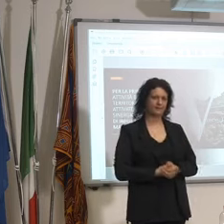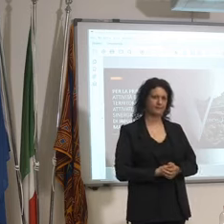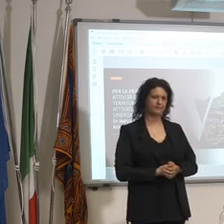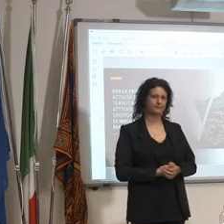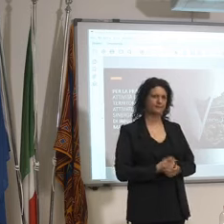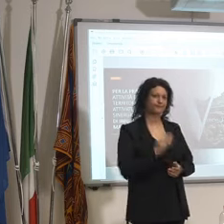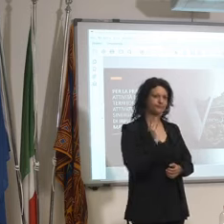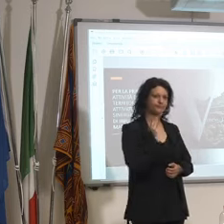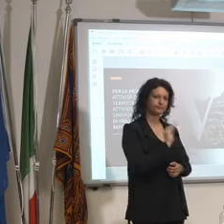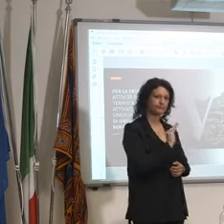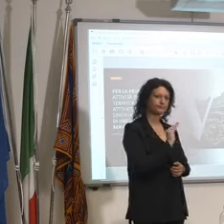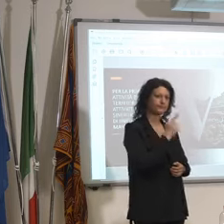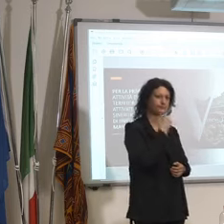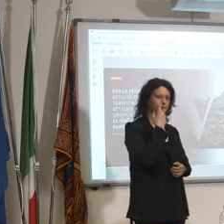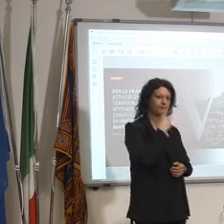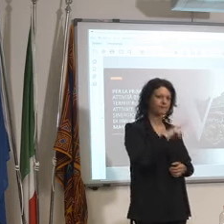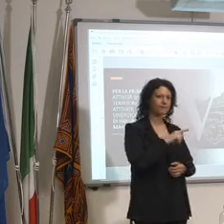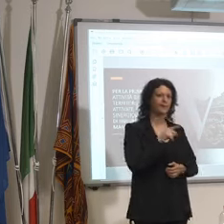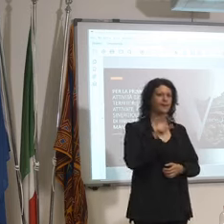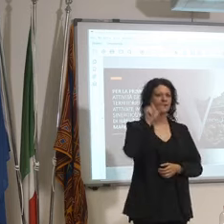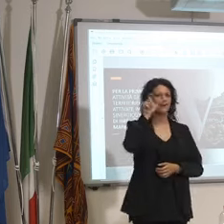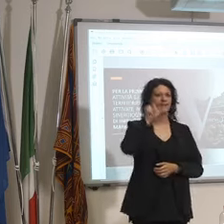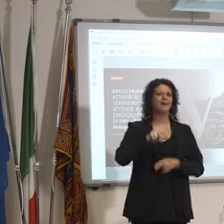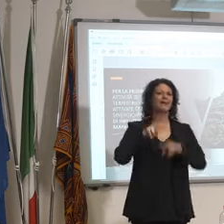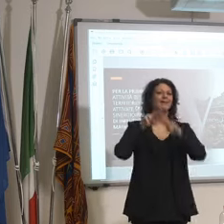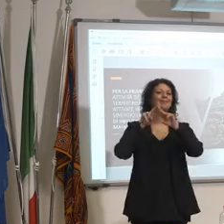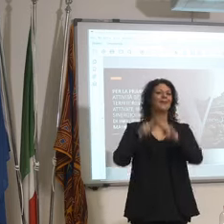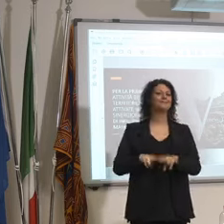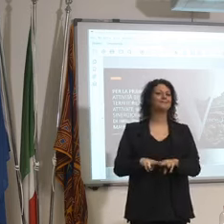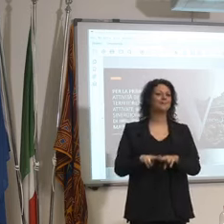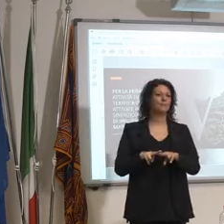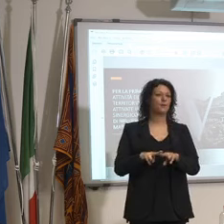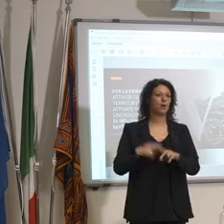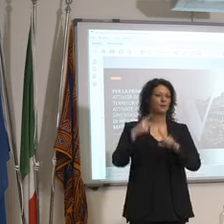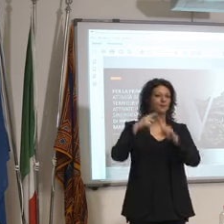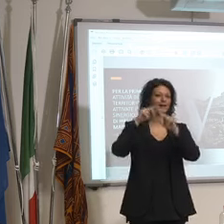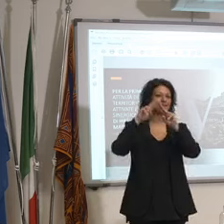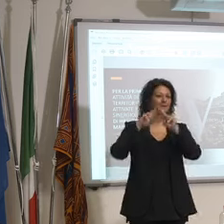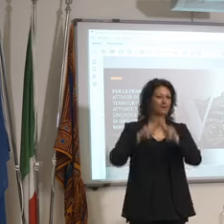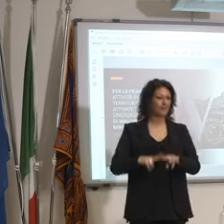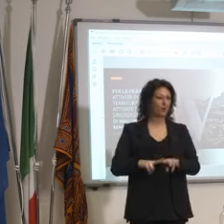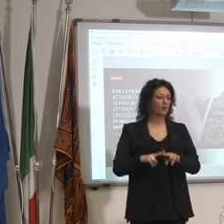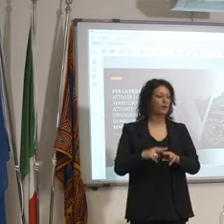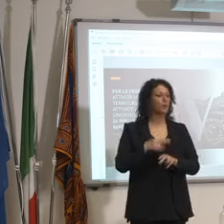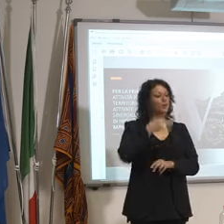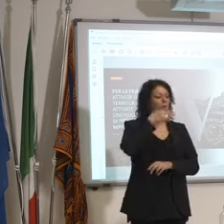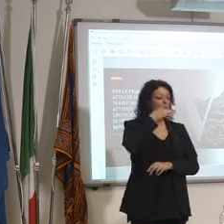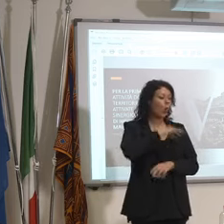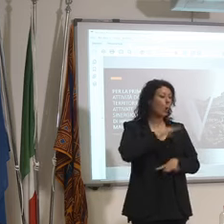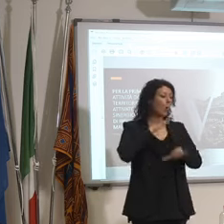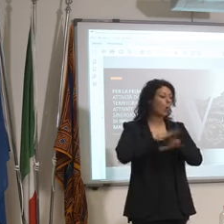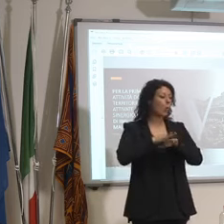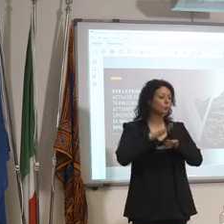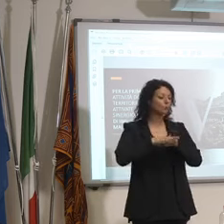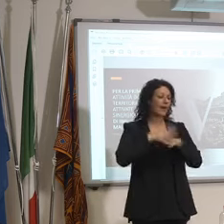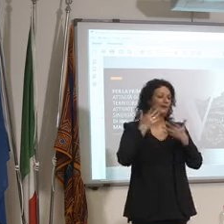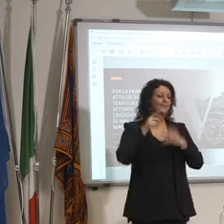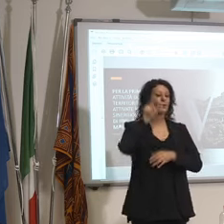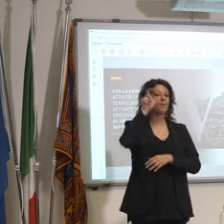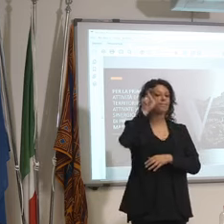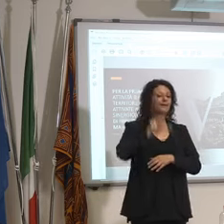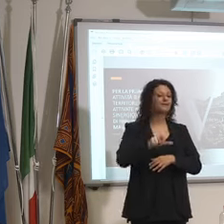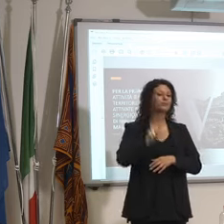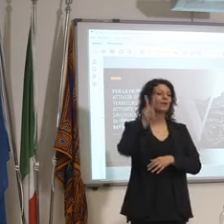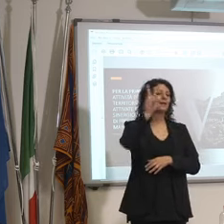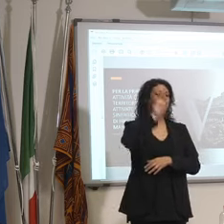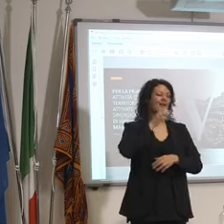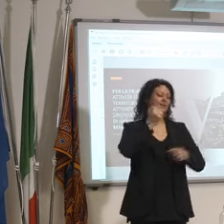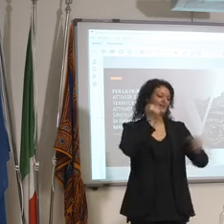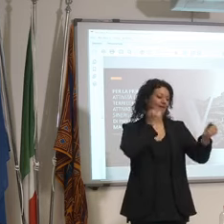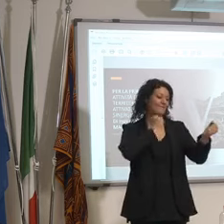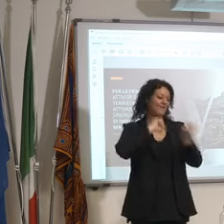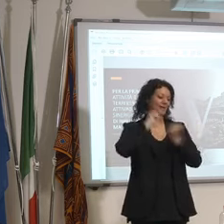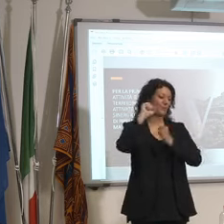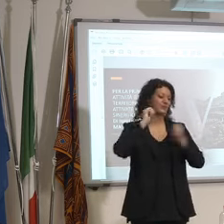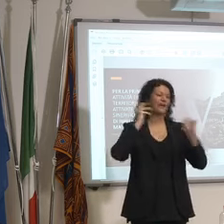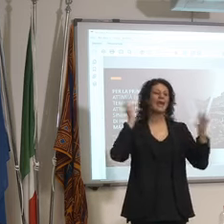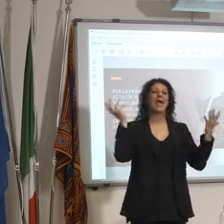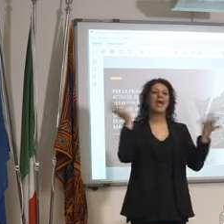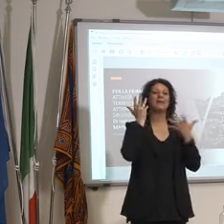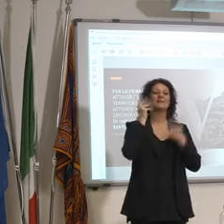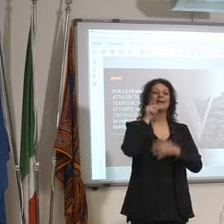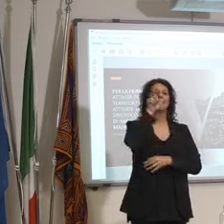testimonial avete pensato magari anche a una campagna con i pianeti famosi cioè penso per esempio alla Pellegrini questi personaggi che hanno grande